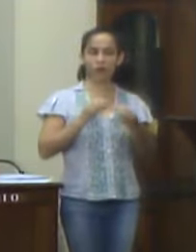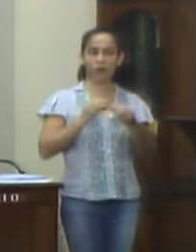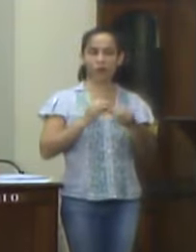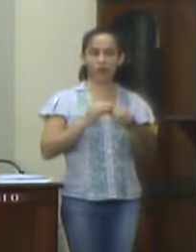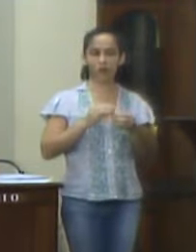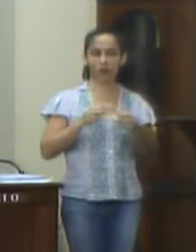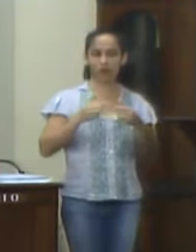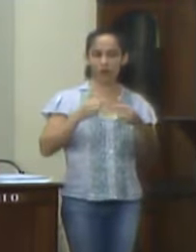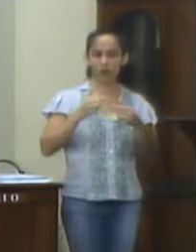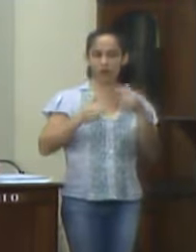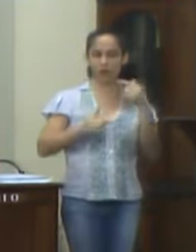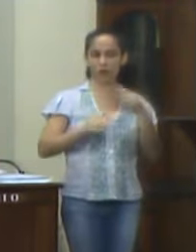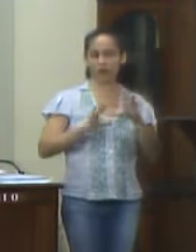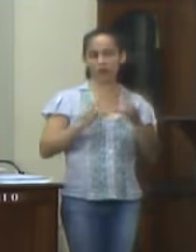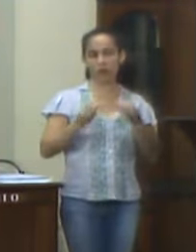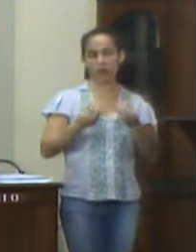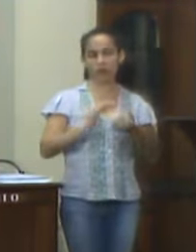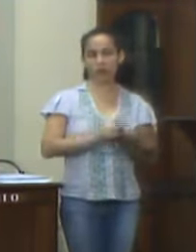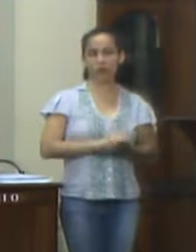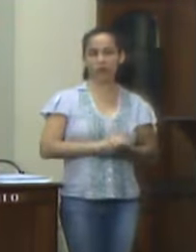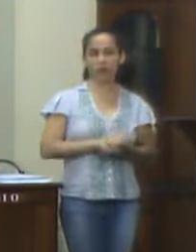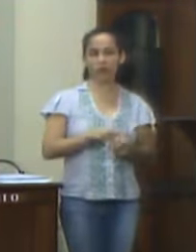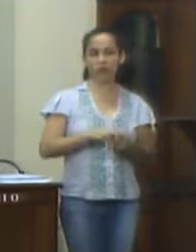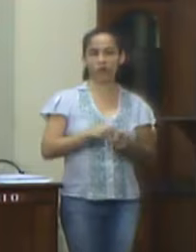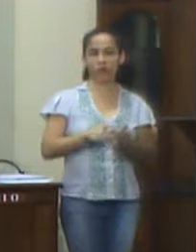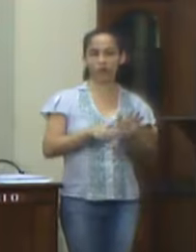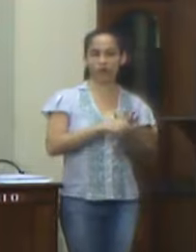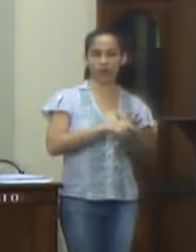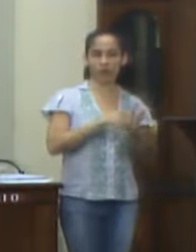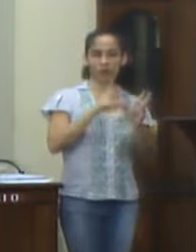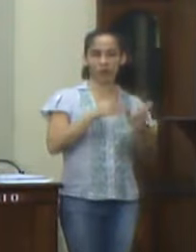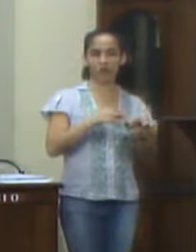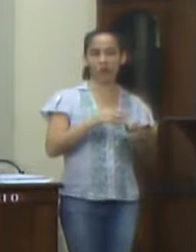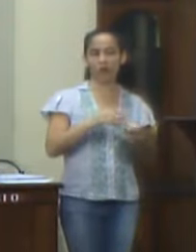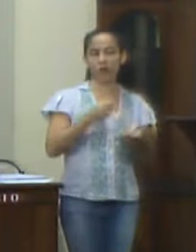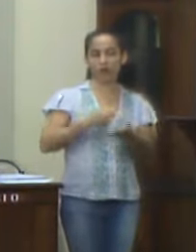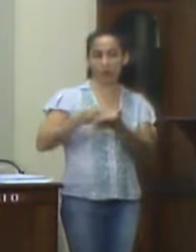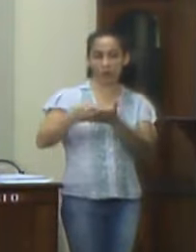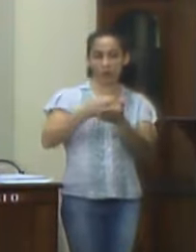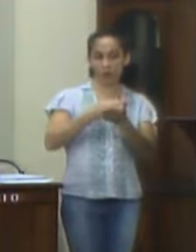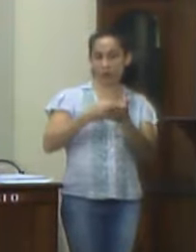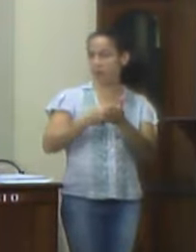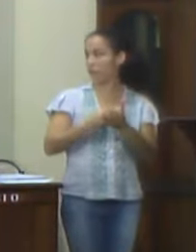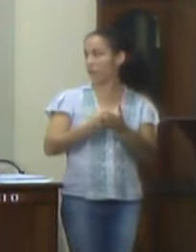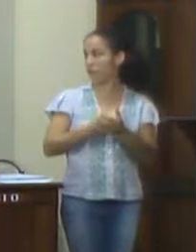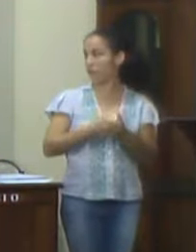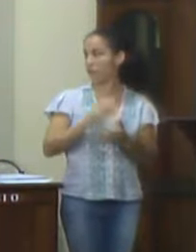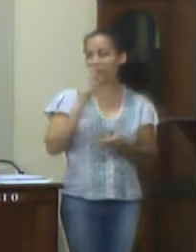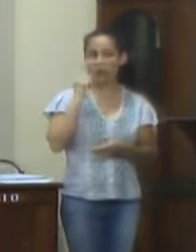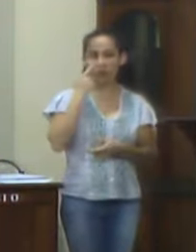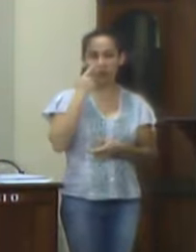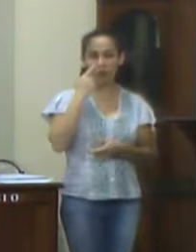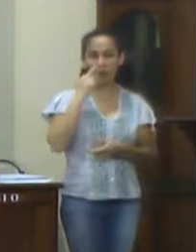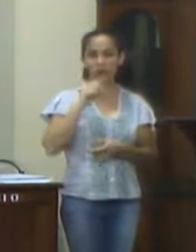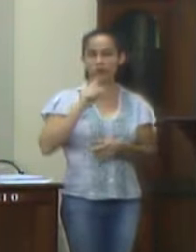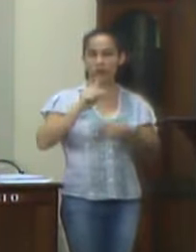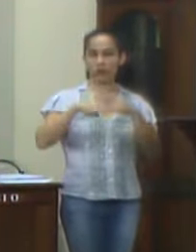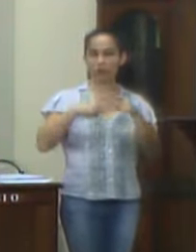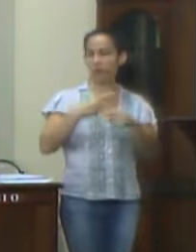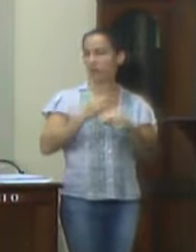discussão ou discordância, eis que as leis vigentes devem ser obrigatoriamente observadas e seguidas.